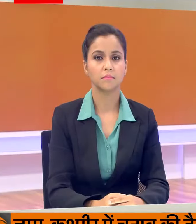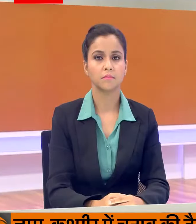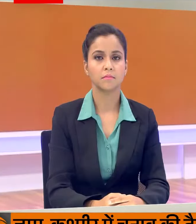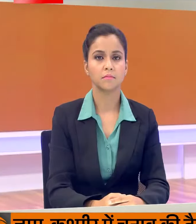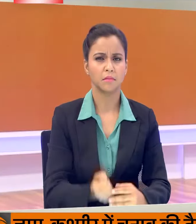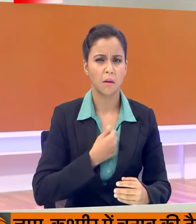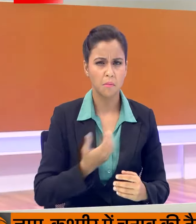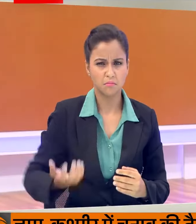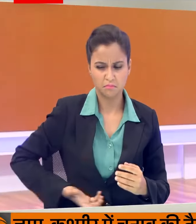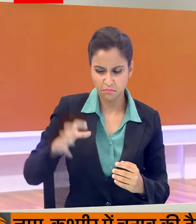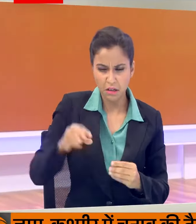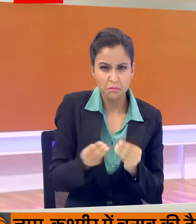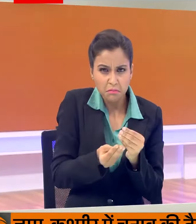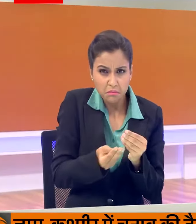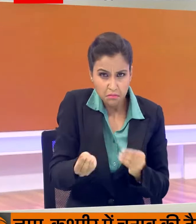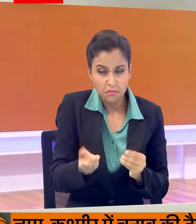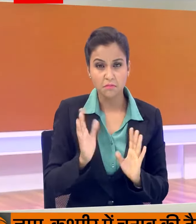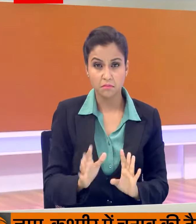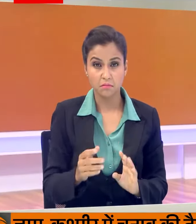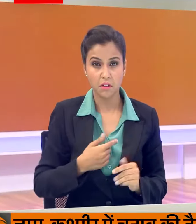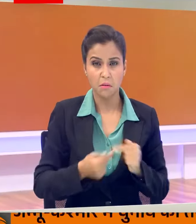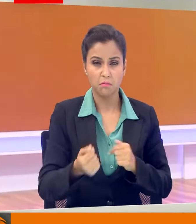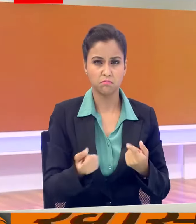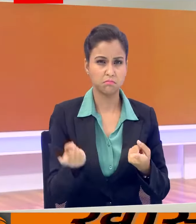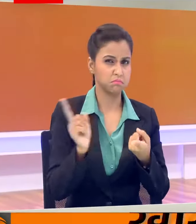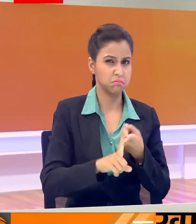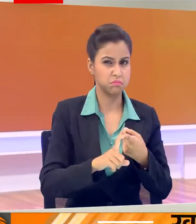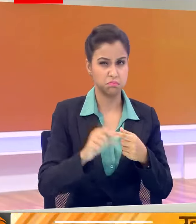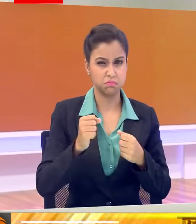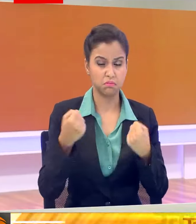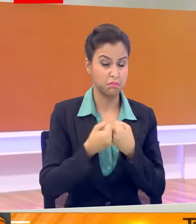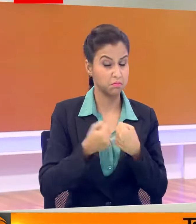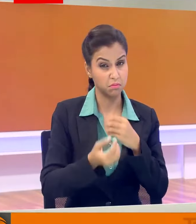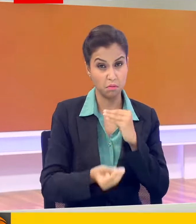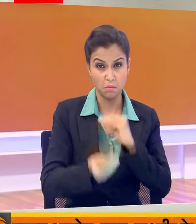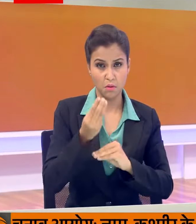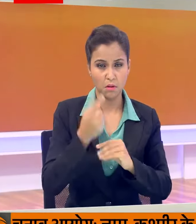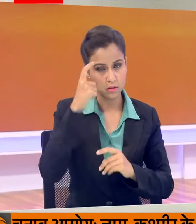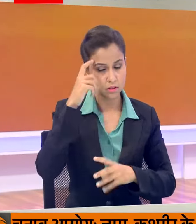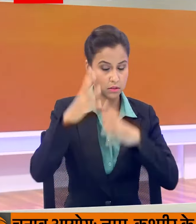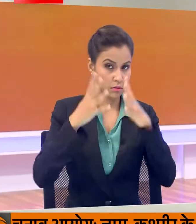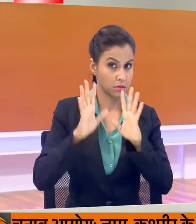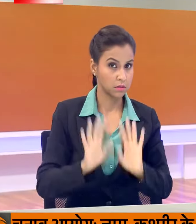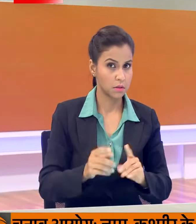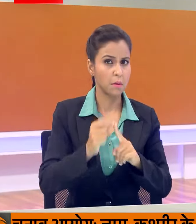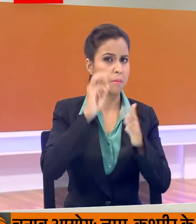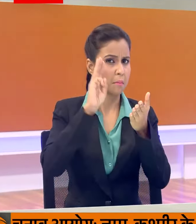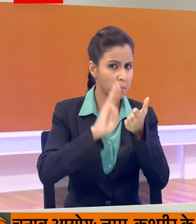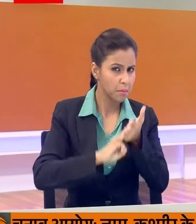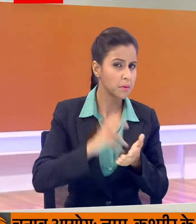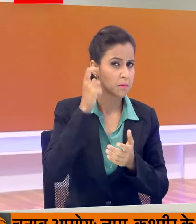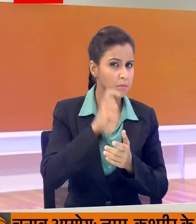हमारे परोसी मुल्क बंगलादेश में हाली मैं घटा उसको लेके हम सब लोग चिंतित भी है मानने परधानमंत्री जीने भी ट्वीट करके